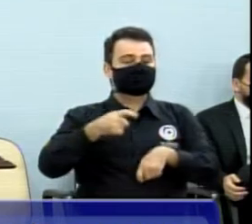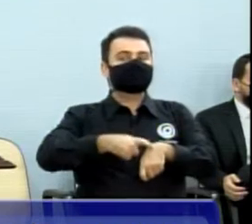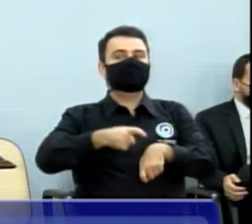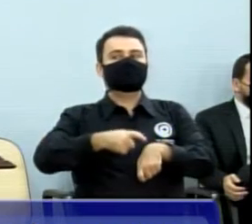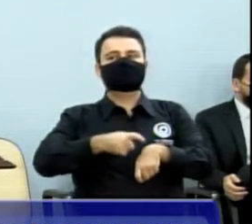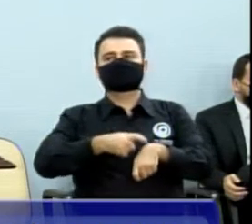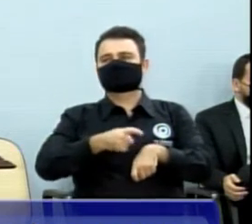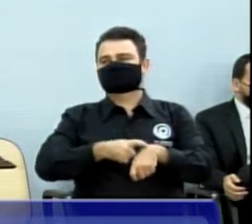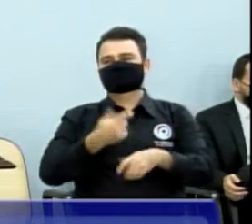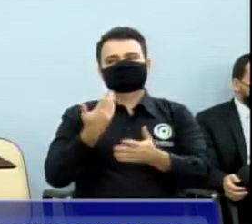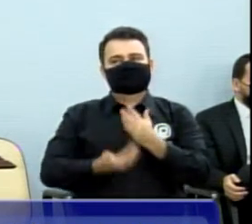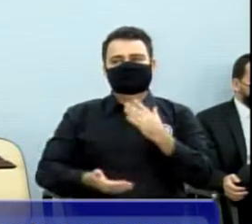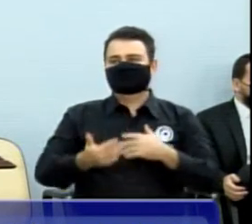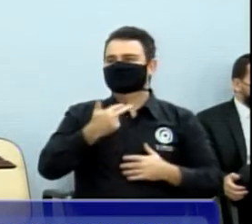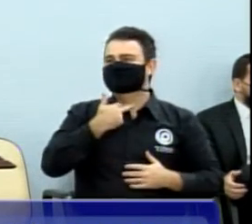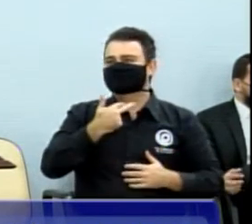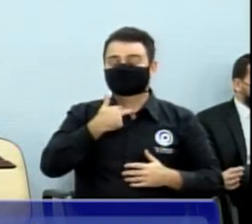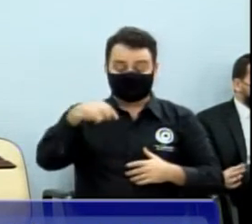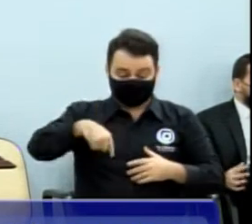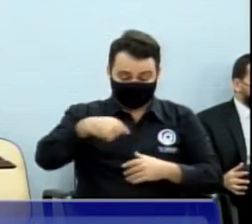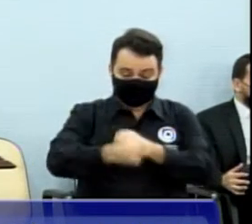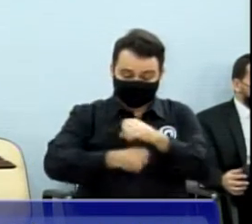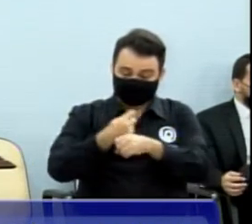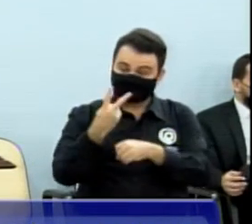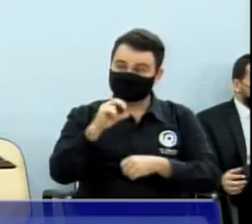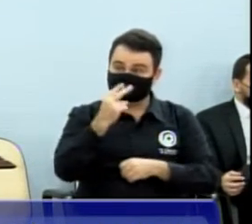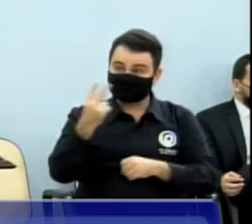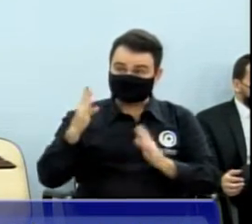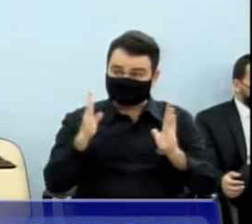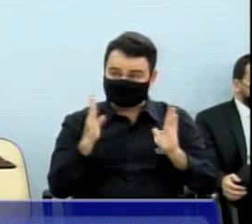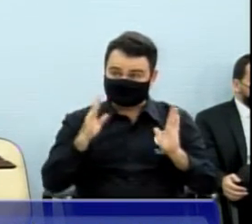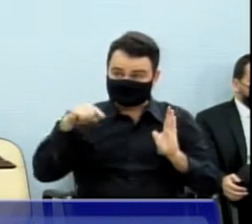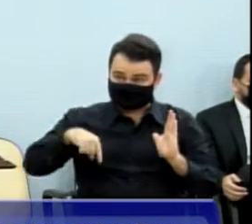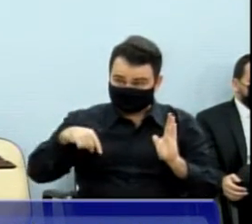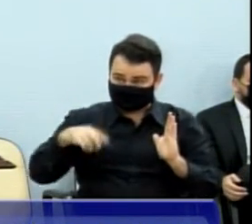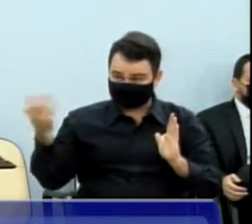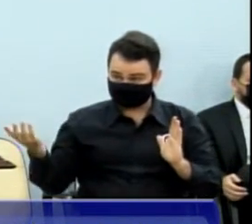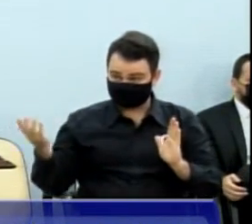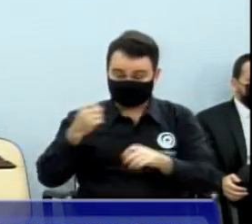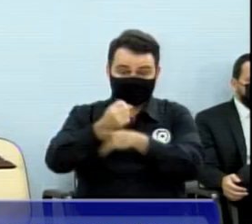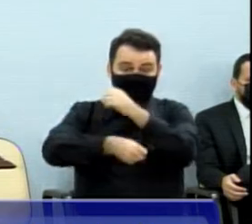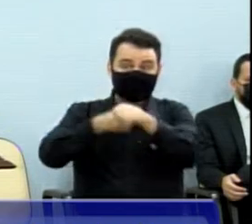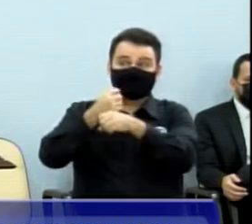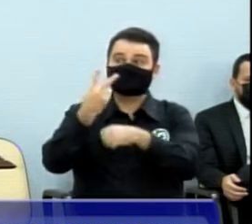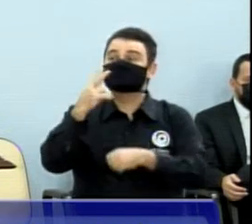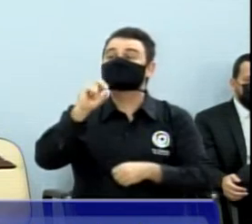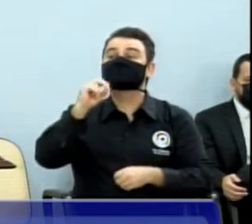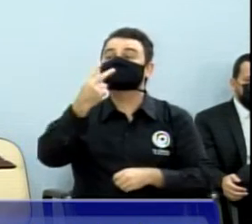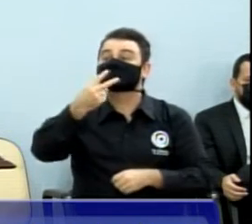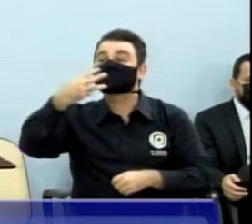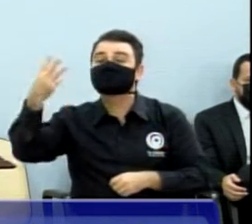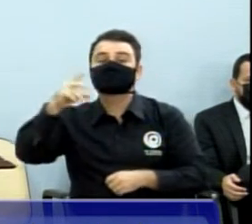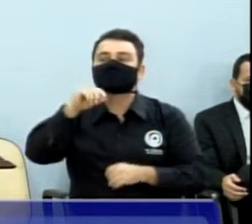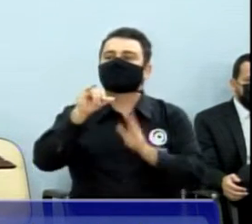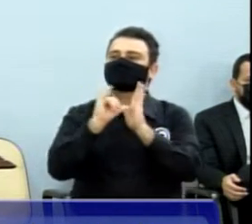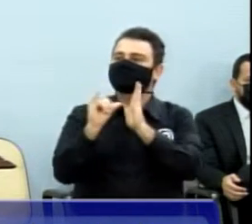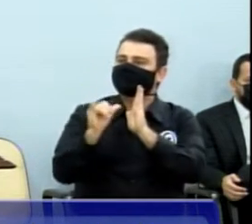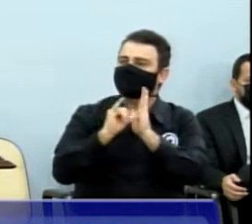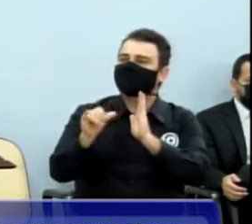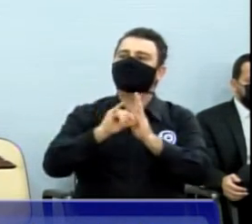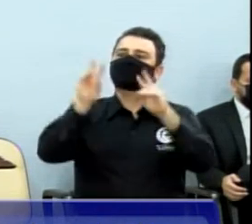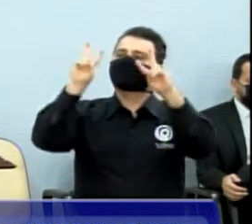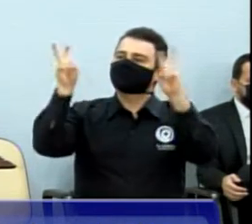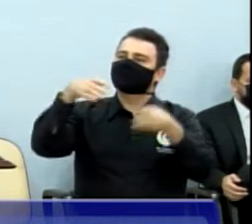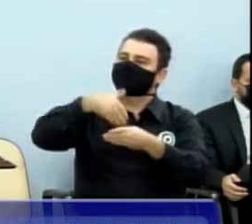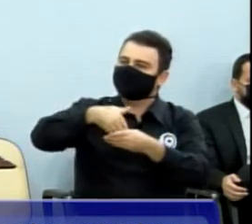a coisa tem que acontecer nesse ano, porque o ano que vem já começa edital, já começa preparativo de eleição para o Conselho Tutelar. E se